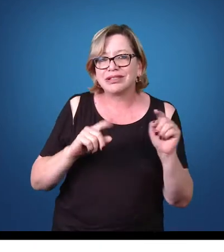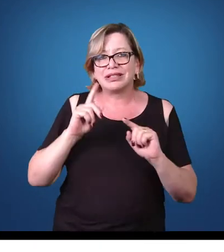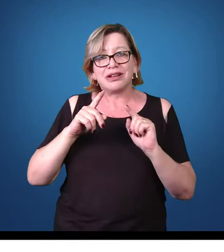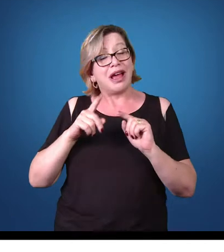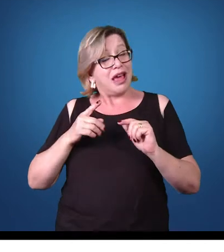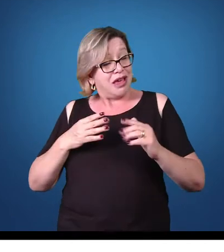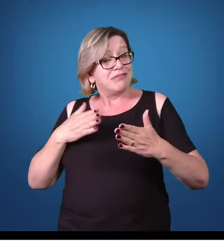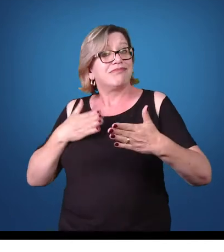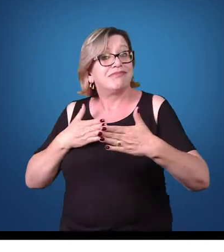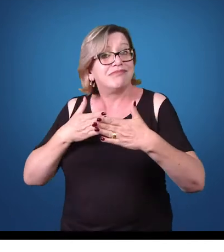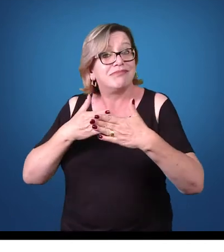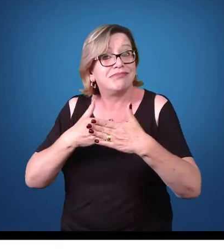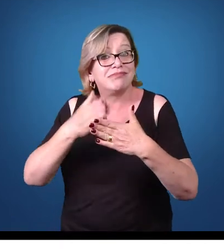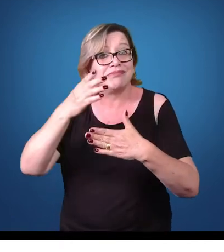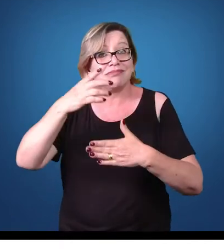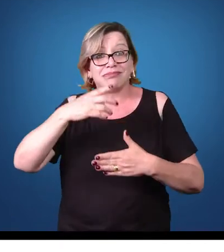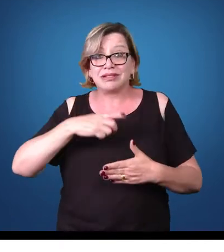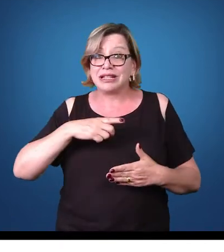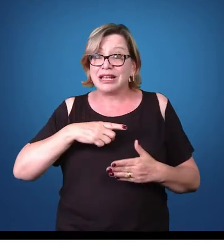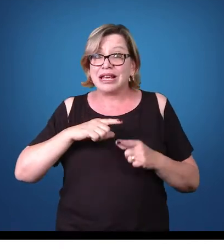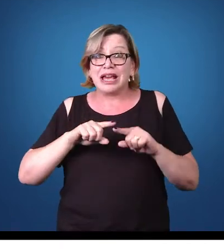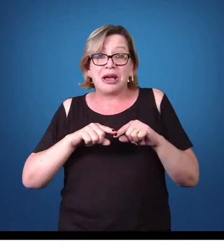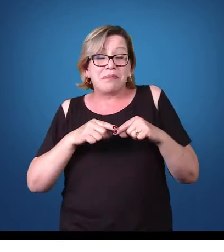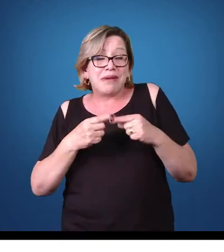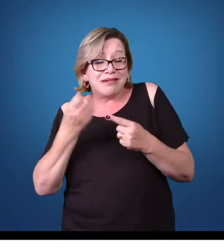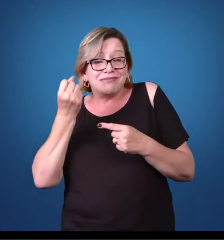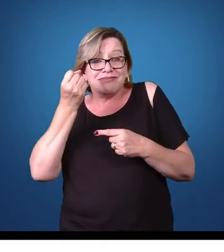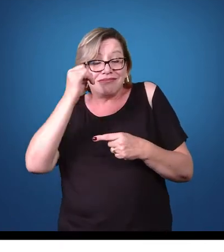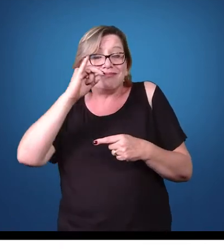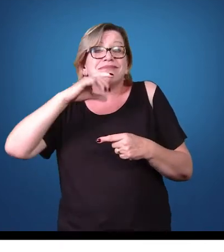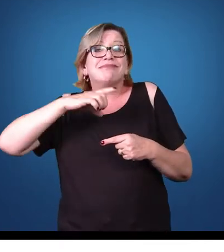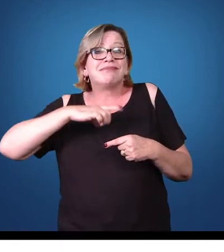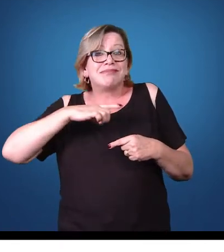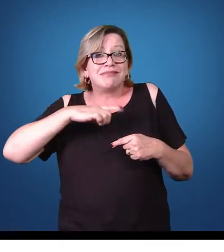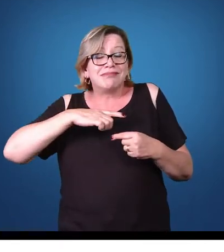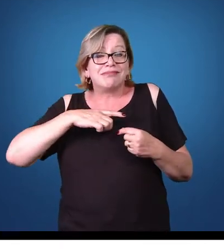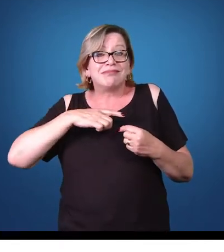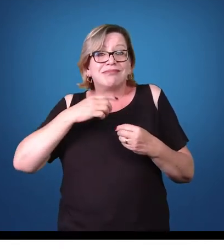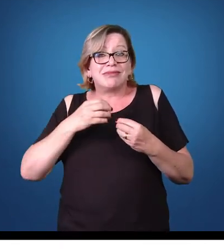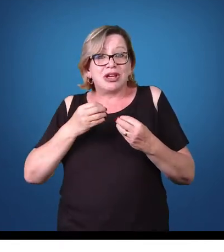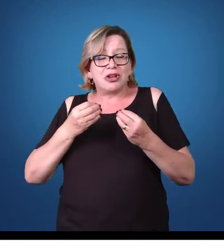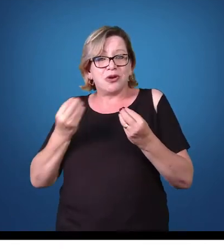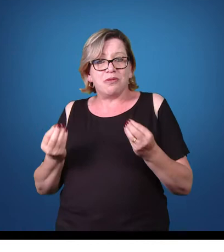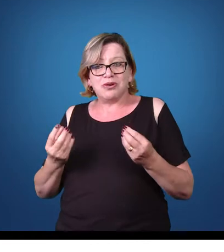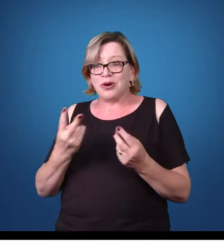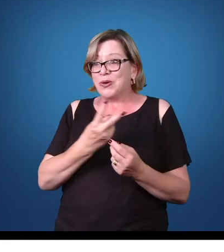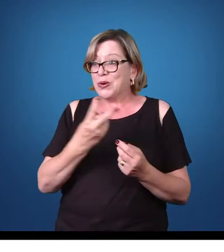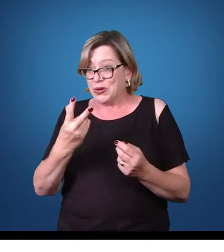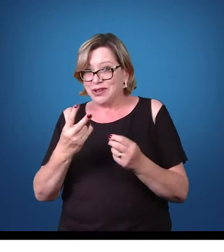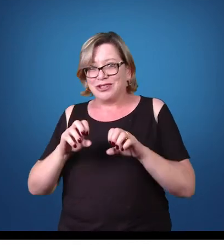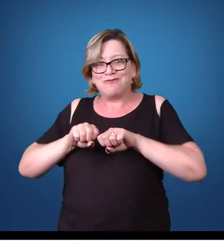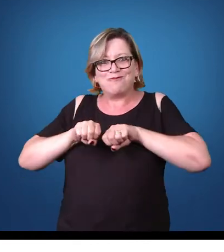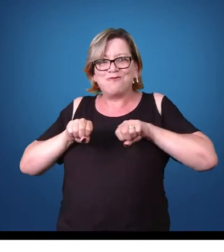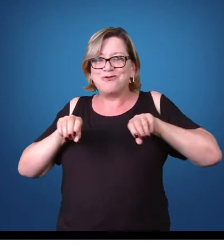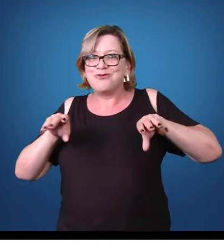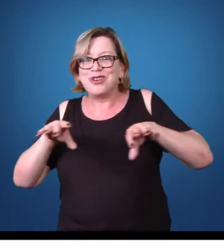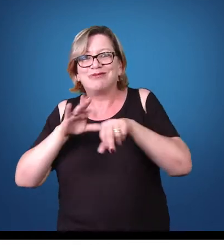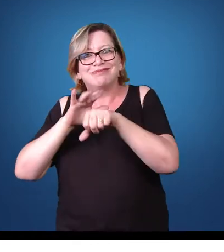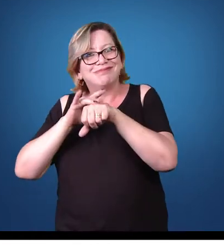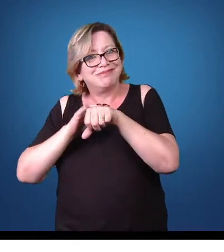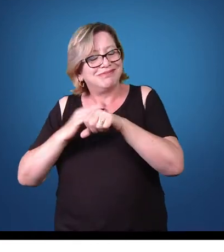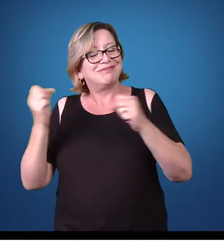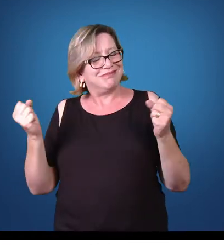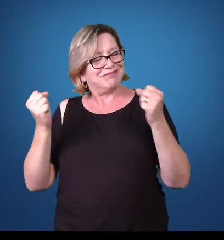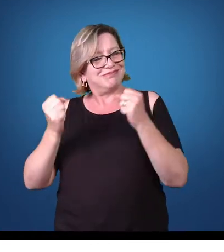limitação para o parasita, mas se ele encontrar condições de infectar ambos os hospedeiros,